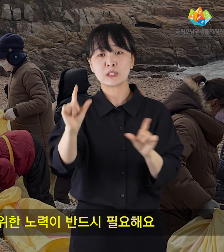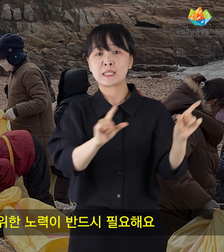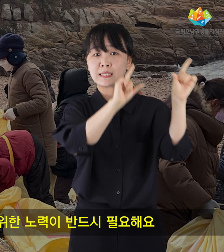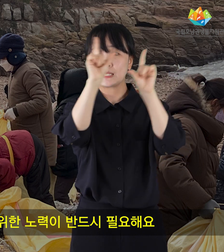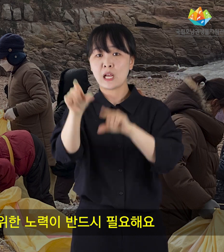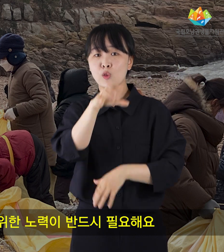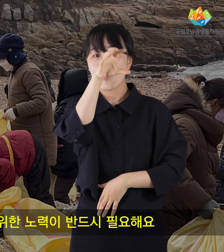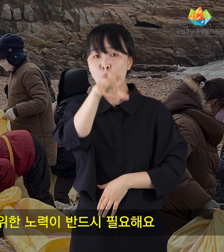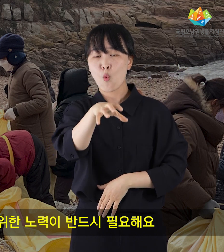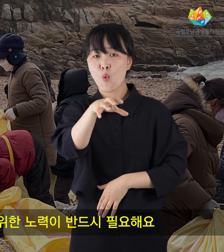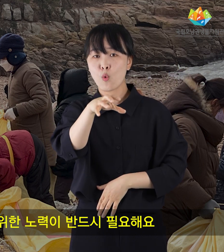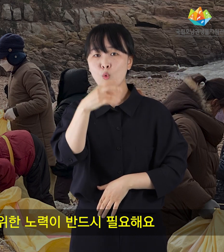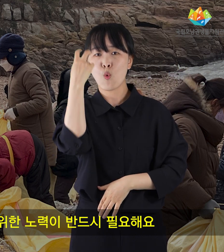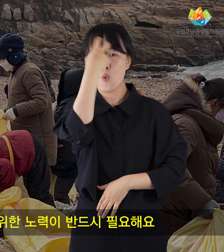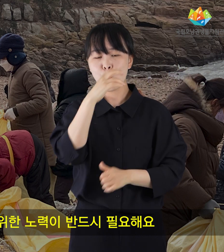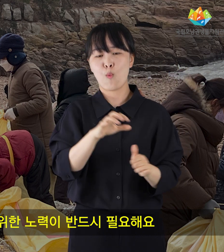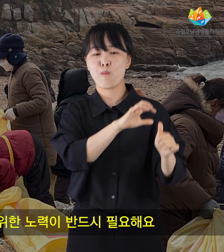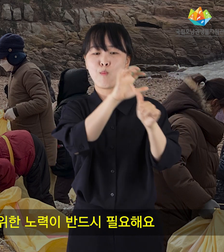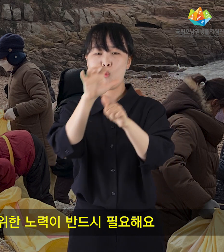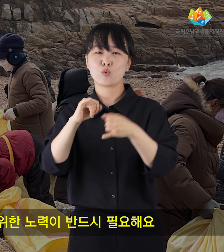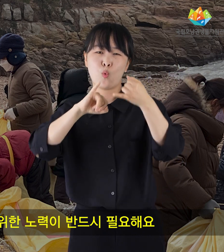위한 노력이 반드시 필요해요.